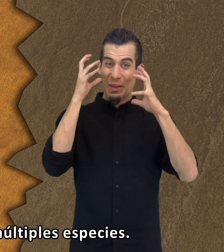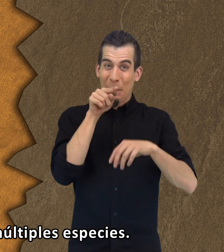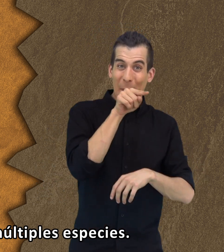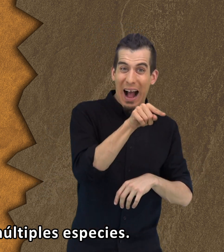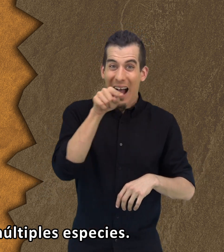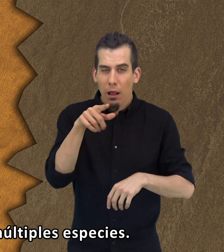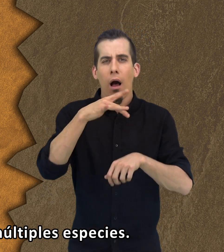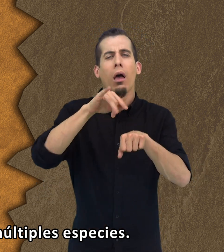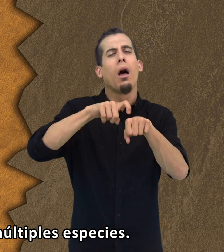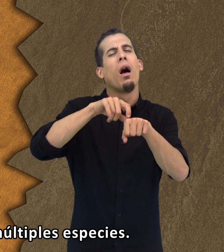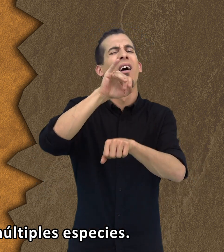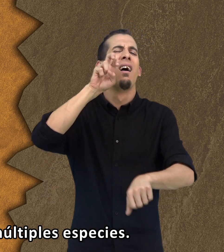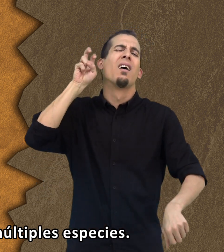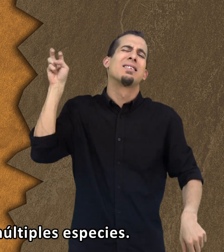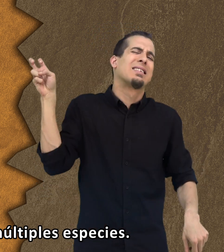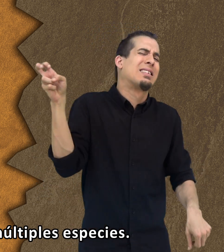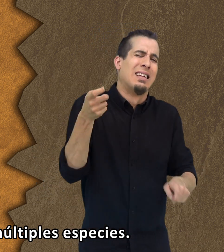que tienen múltiples especies.